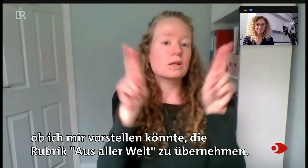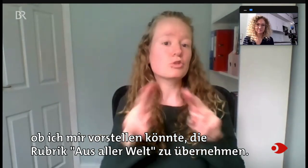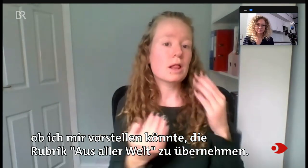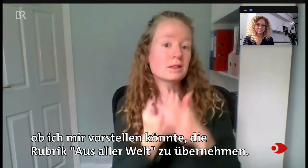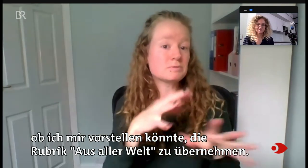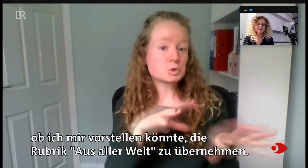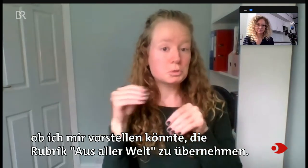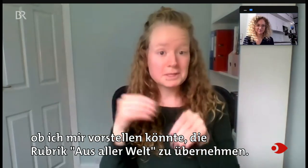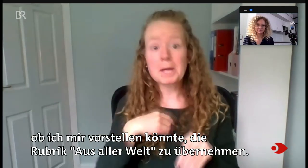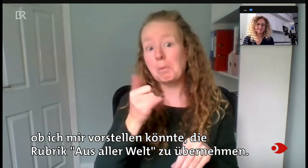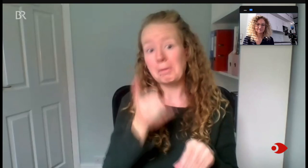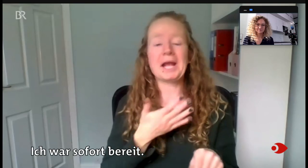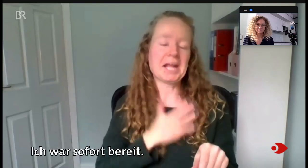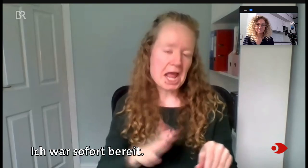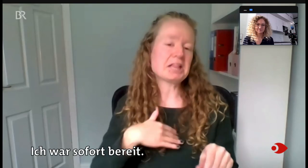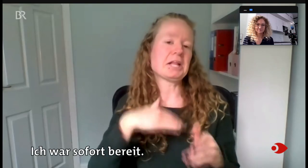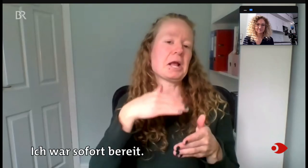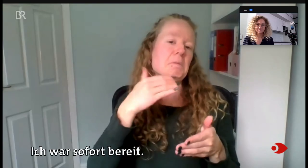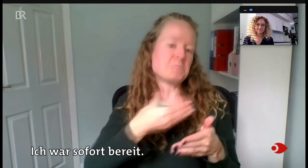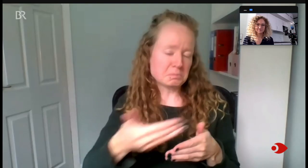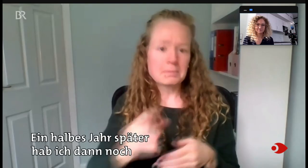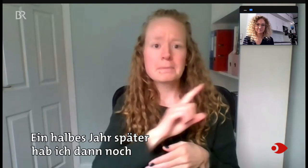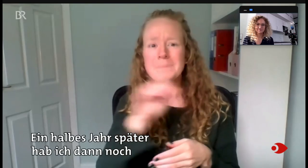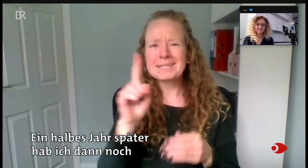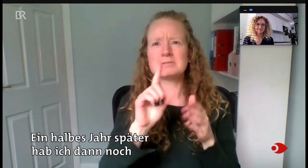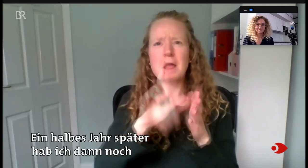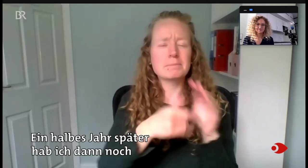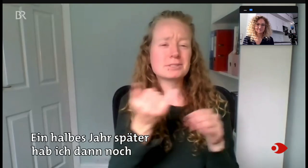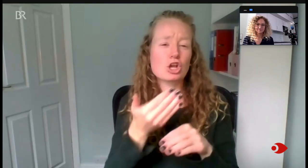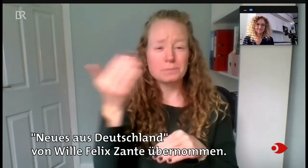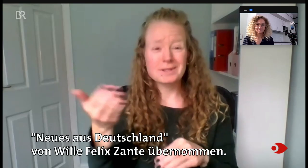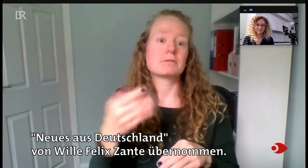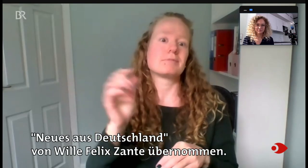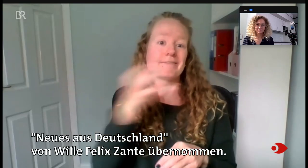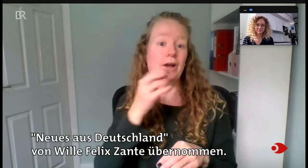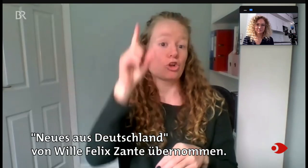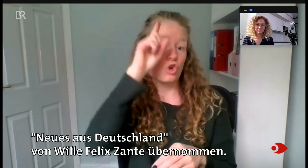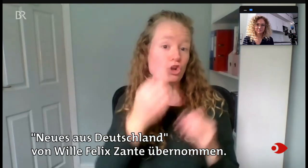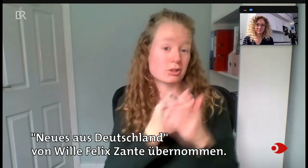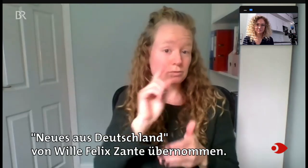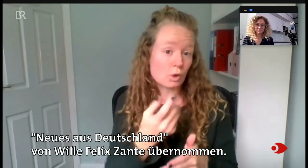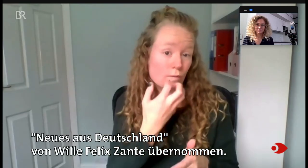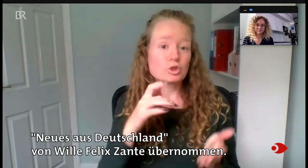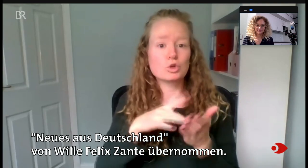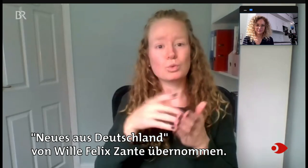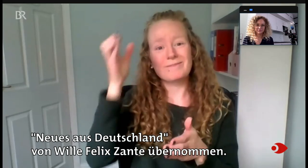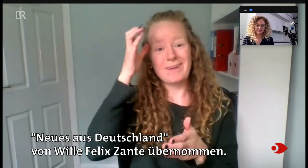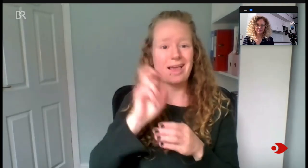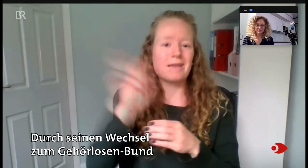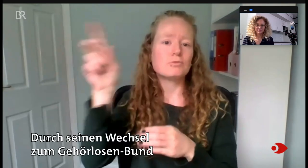aus aller Welt zu übernehmen. Ich war sofort bereit. Ein halbes Jahr später habe ich dann noch Neues aus Deutschland von Wille Felix Zante übernommen. Durch seinen